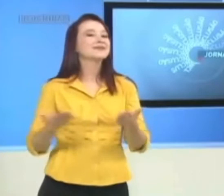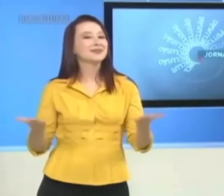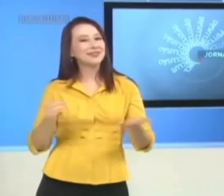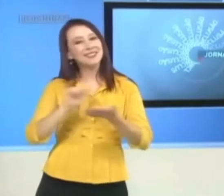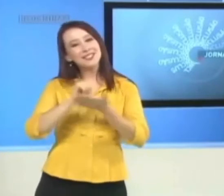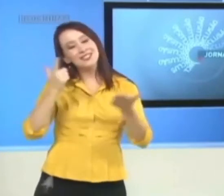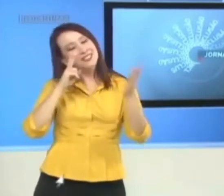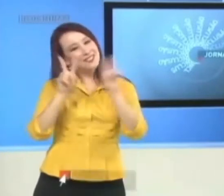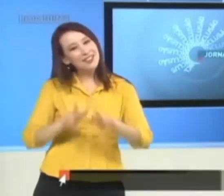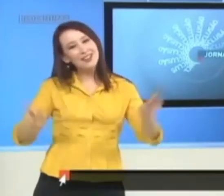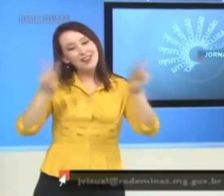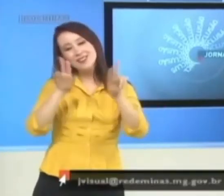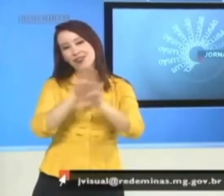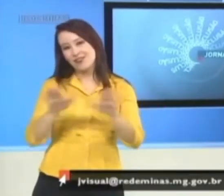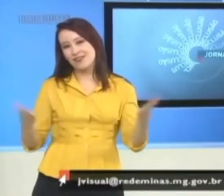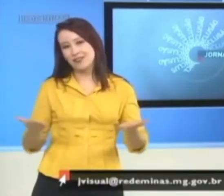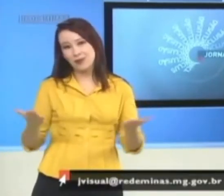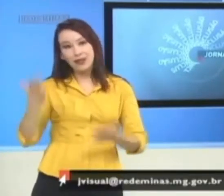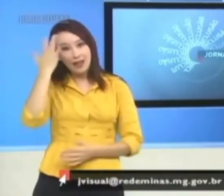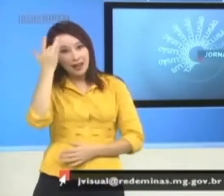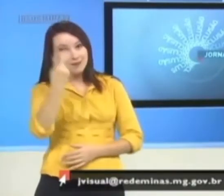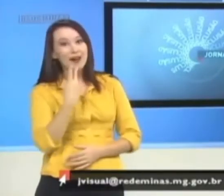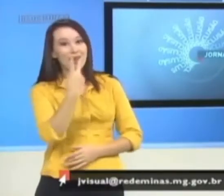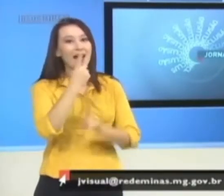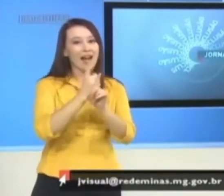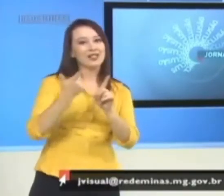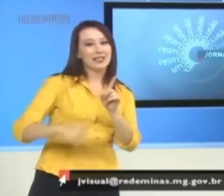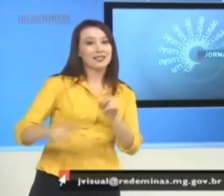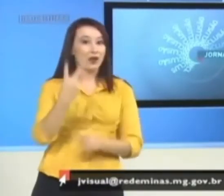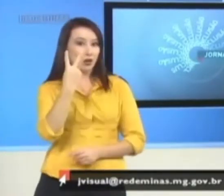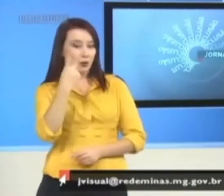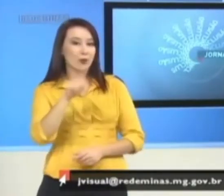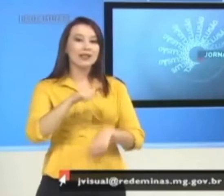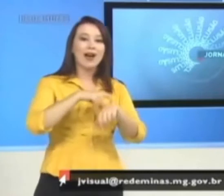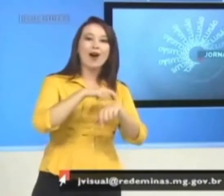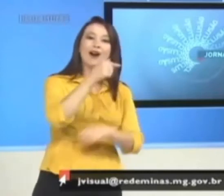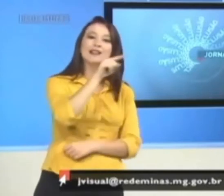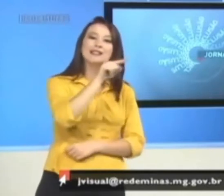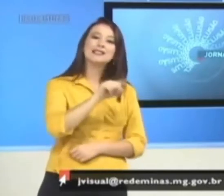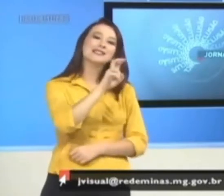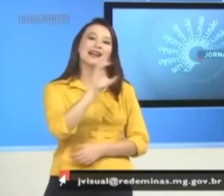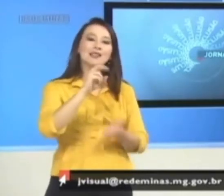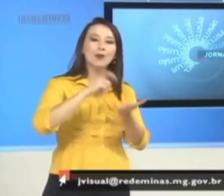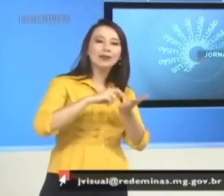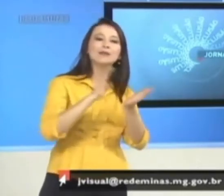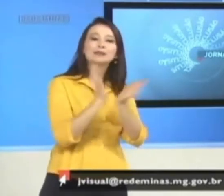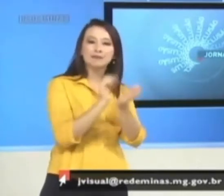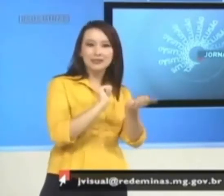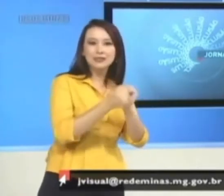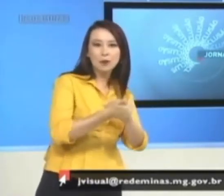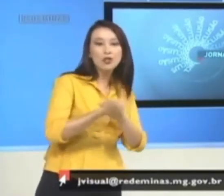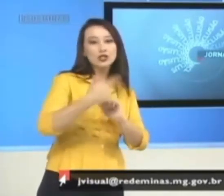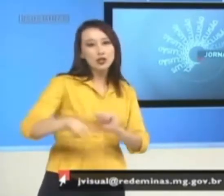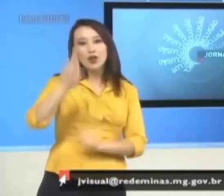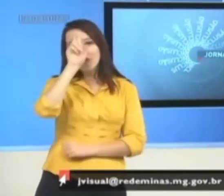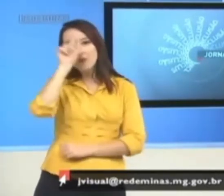E por hoje é só. Amanhã eu te espero em duas edições. Às 7h50 da manhã, com esportes. E ao meio